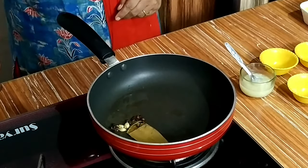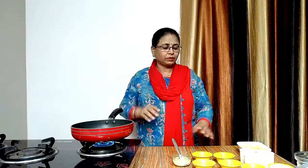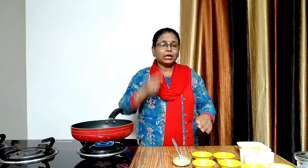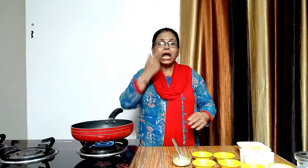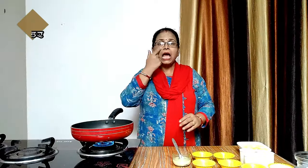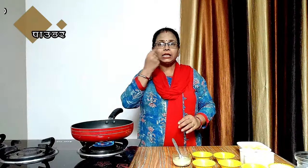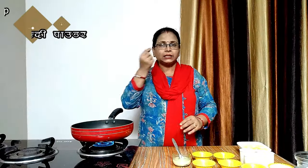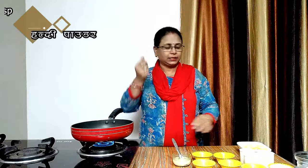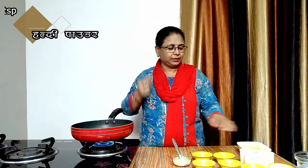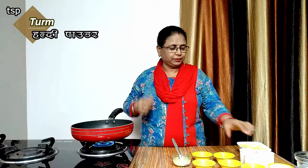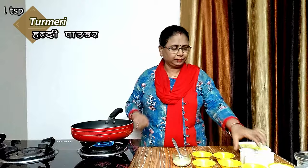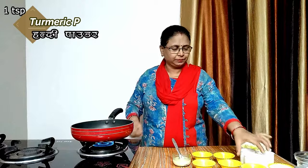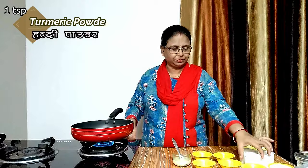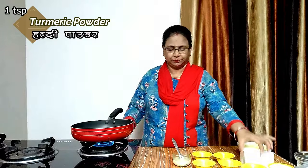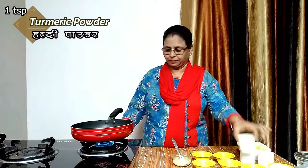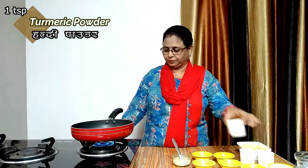अब इसमें एक चमच हल्दी पाउडर